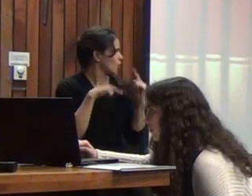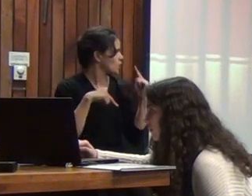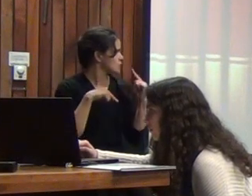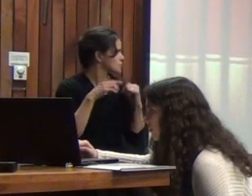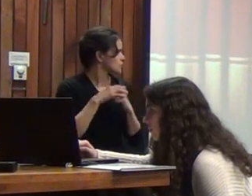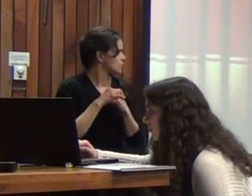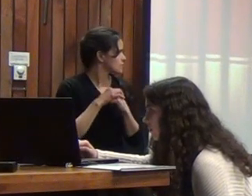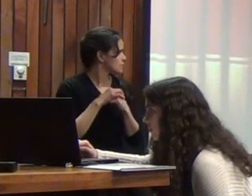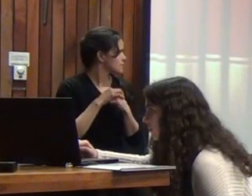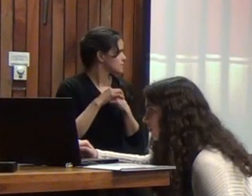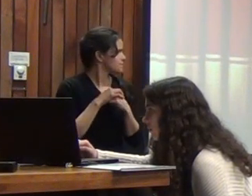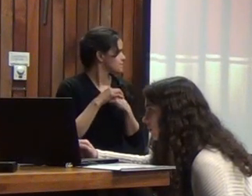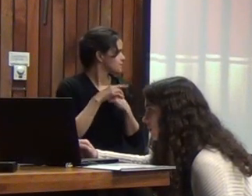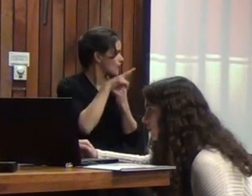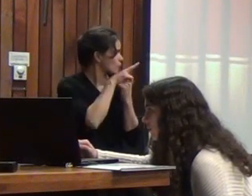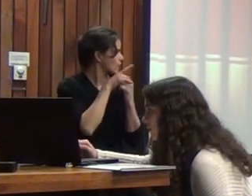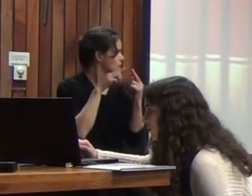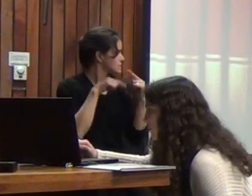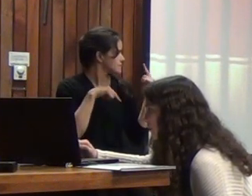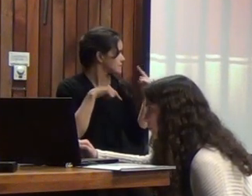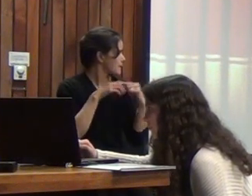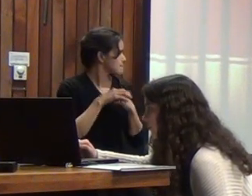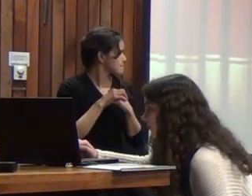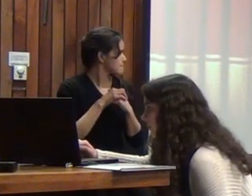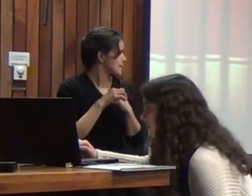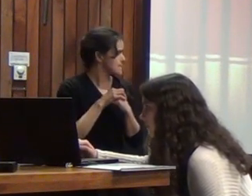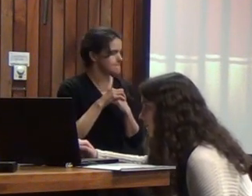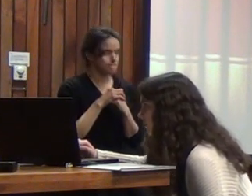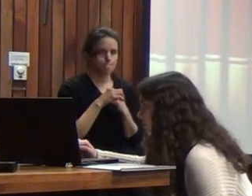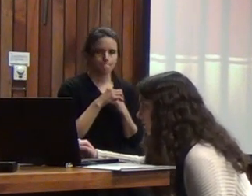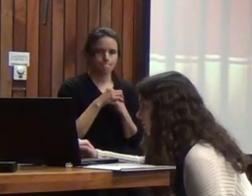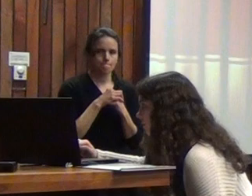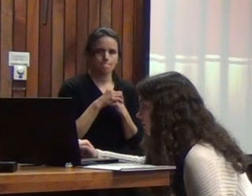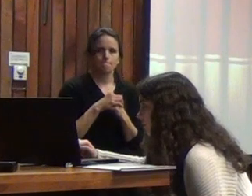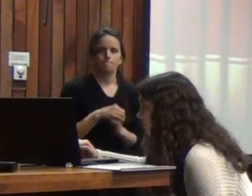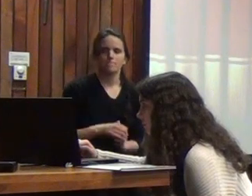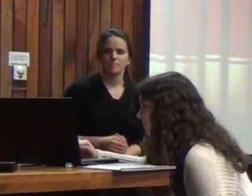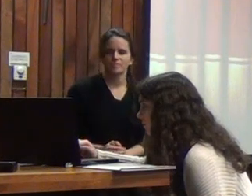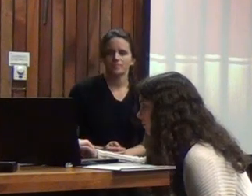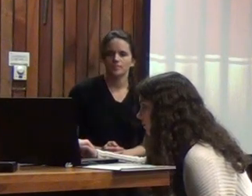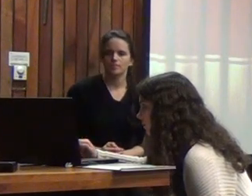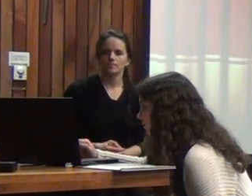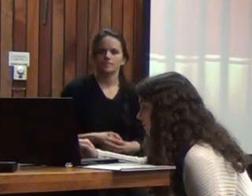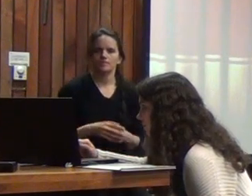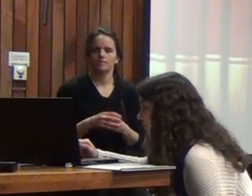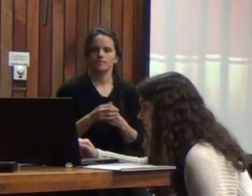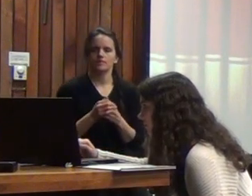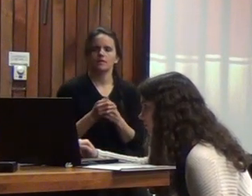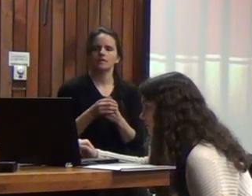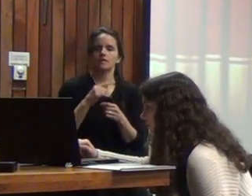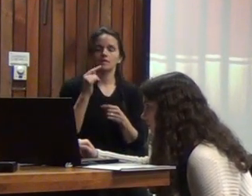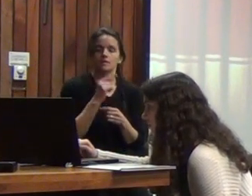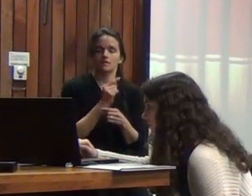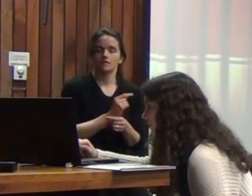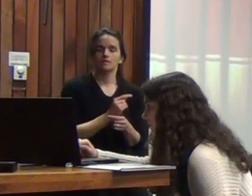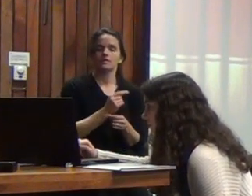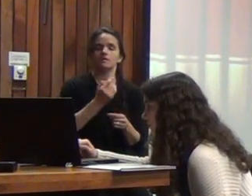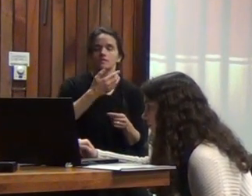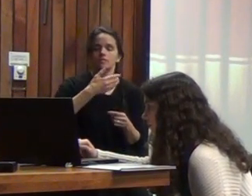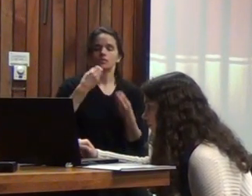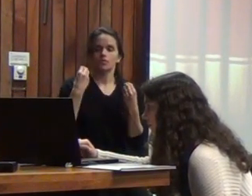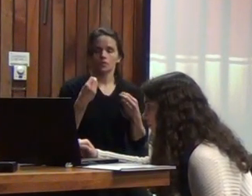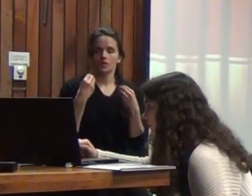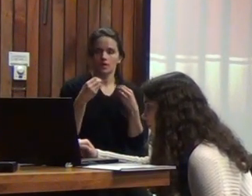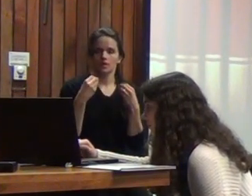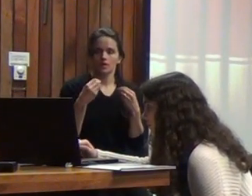un tema más que nada cognitivo más de resolución de conflictos tomando como norma ese factor en ese sentido es bastante buena